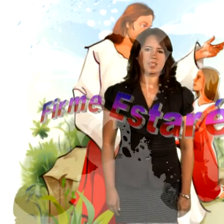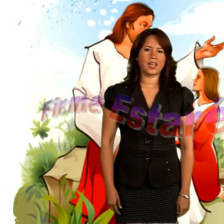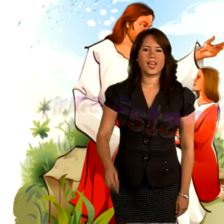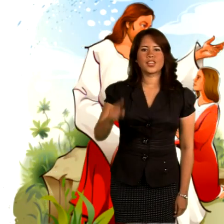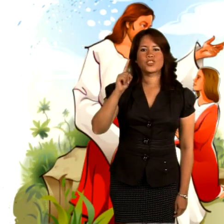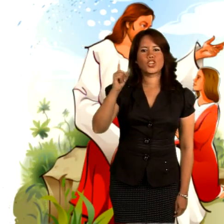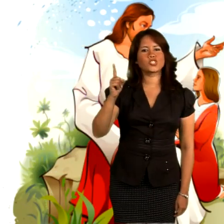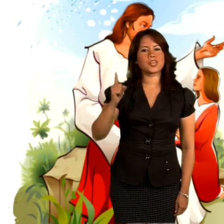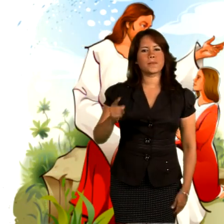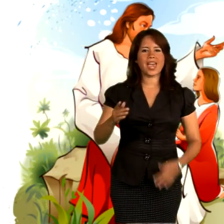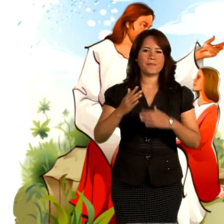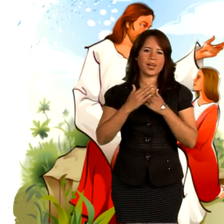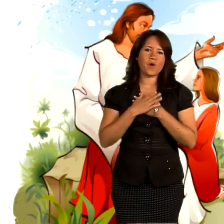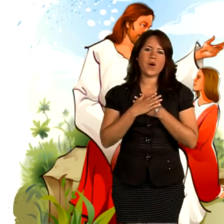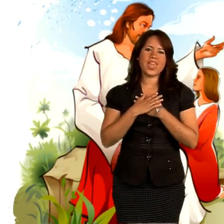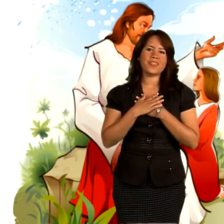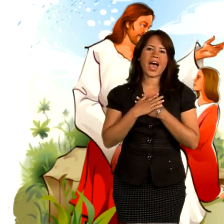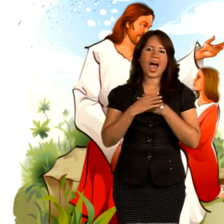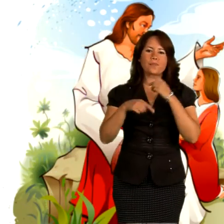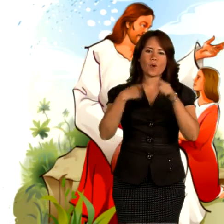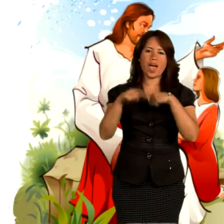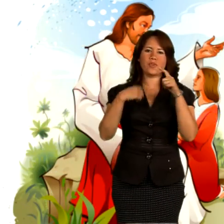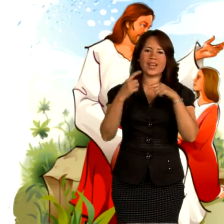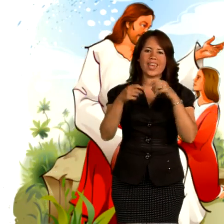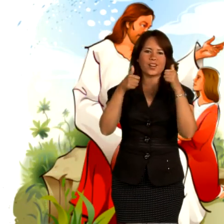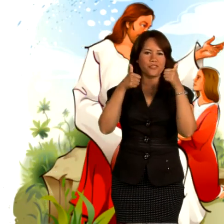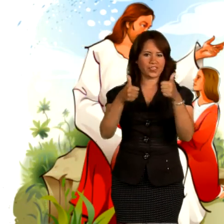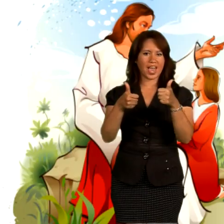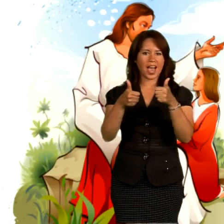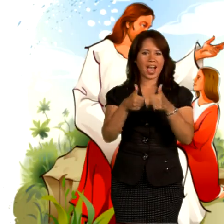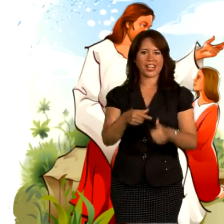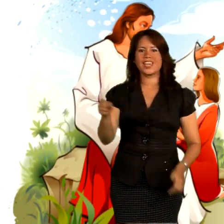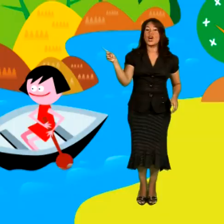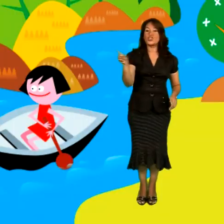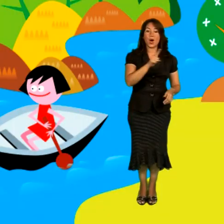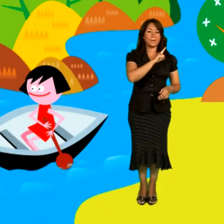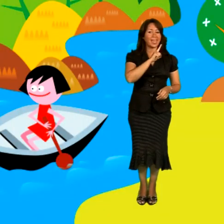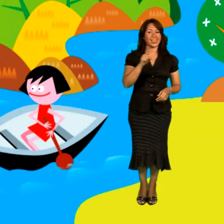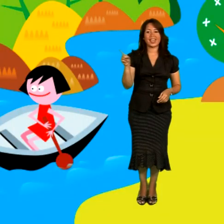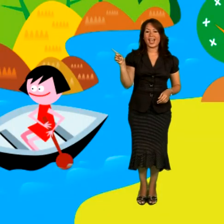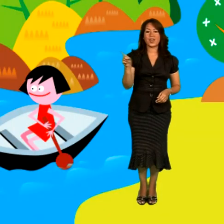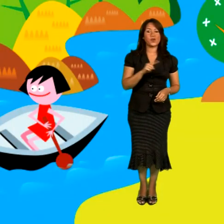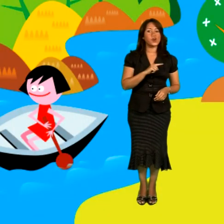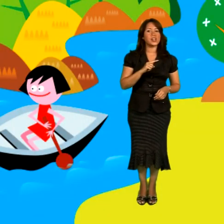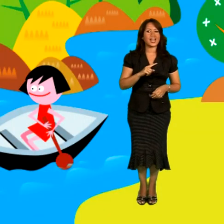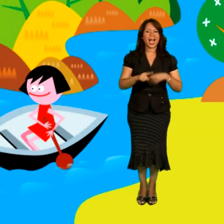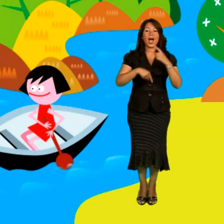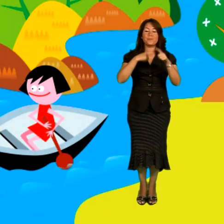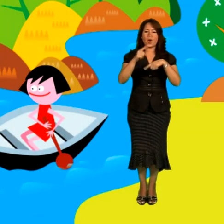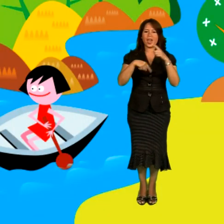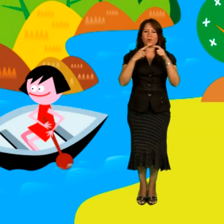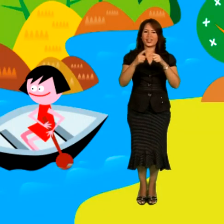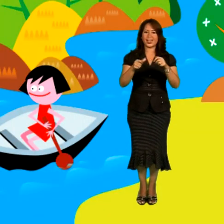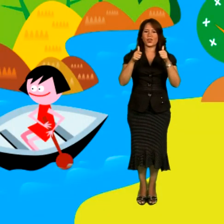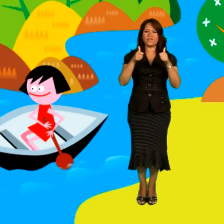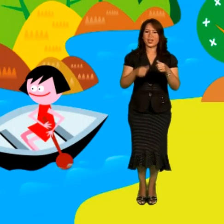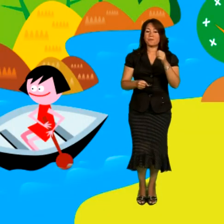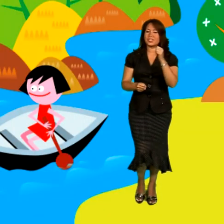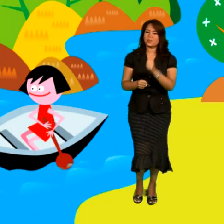Dios siempre me cuida, puedo en el confiar No me deja nunca, puedo en el confiar Pues